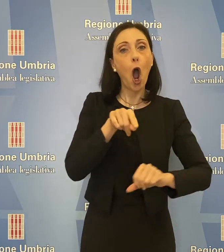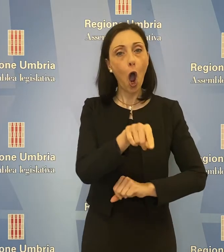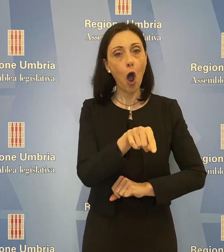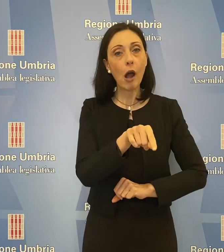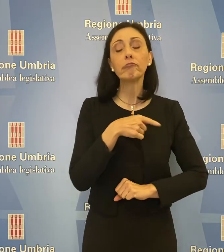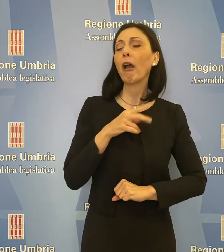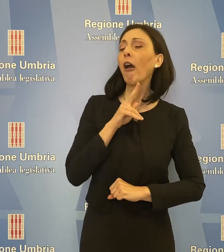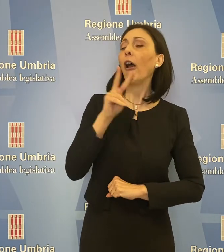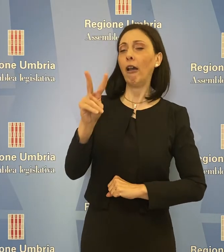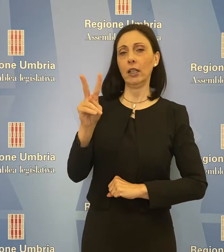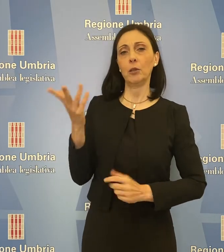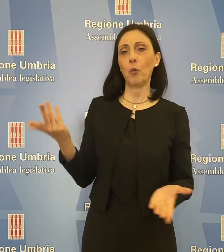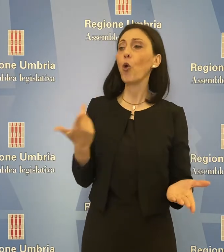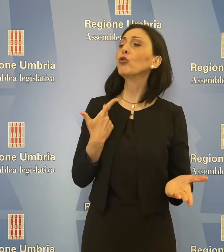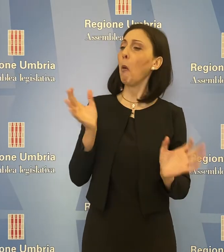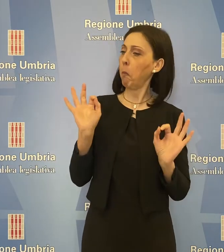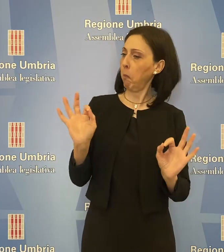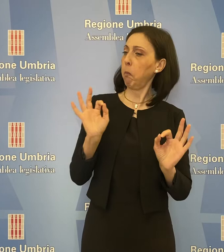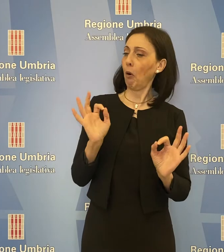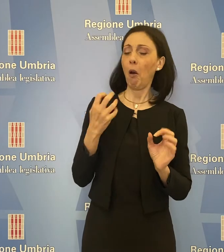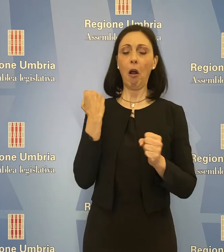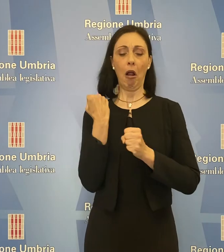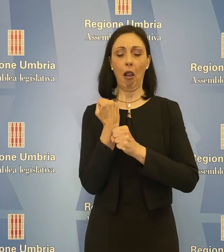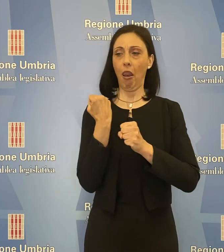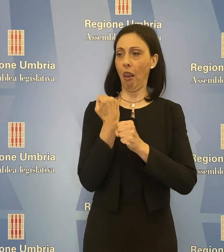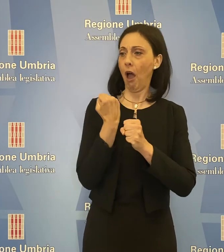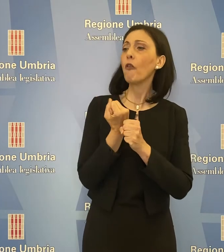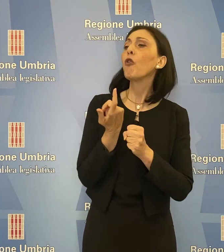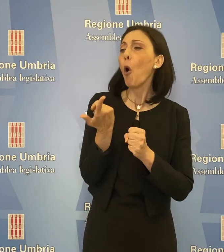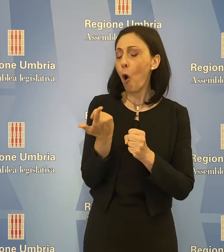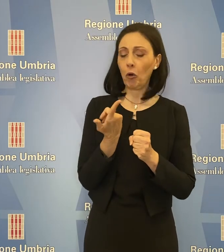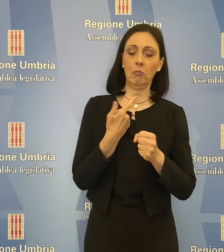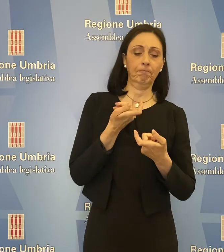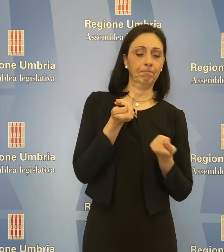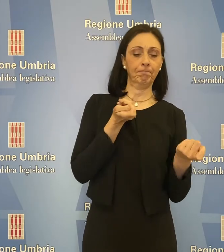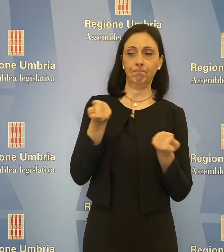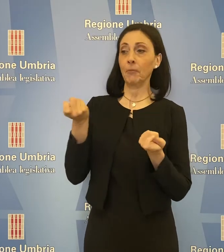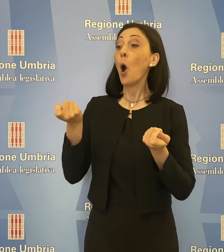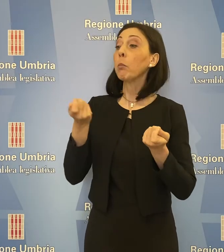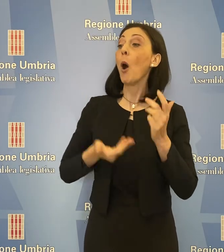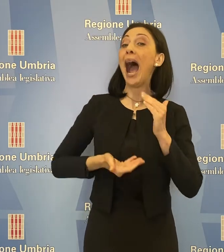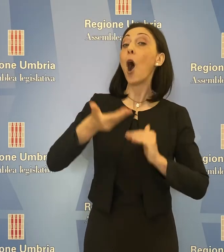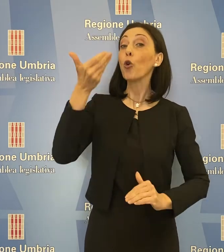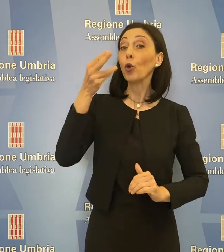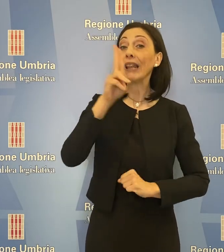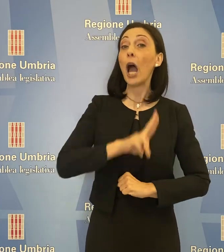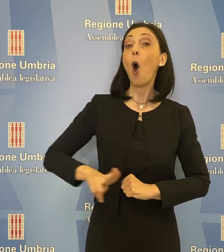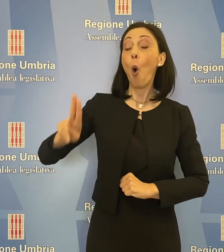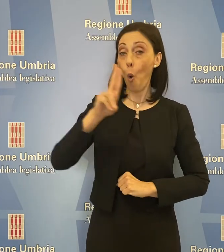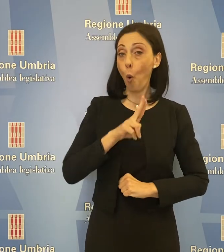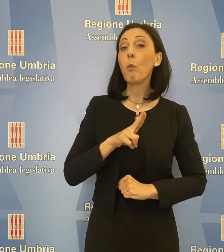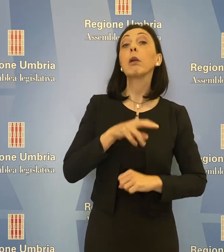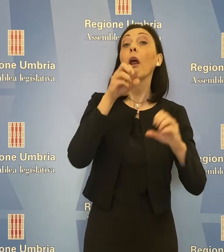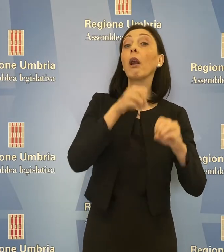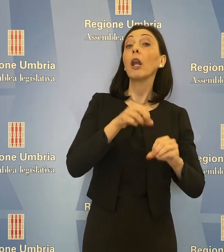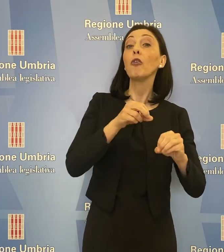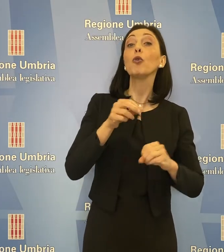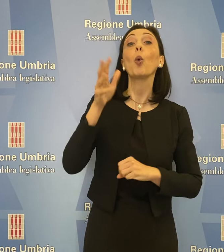L'assessore Morroni ha risposto che nell'esercizio delle funzioni e delle prerogative svolte l'autorità Umbra, Rifiuti e Idrico, Lauri, non ha rilevato